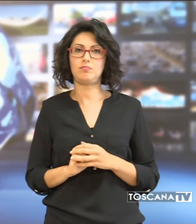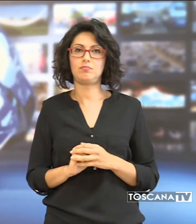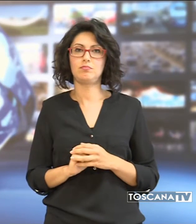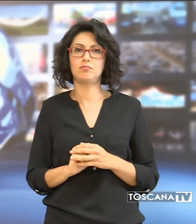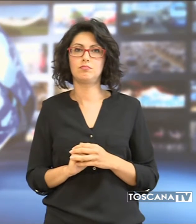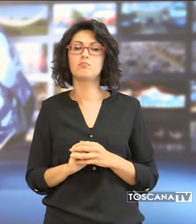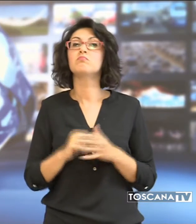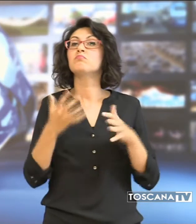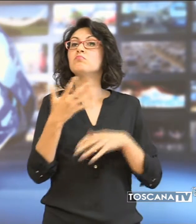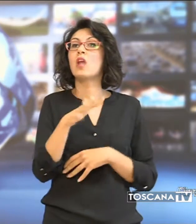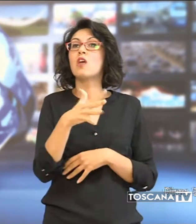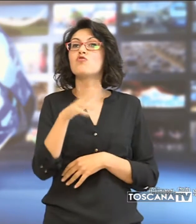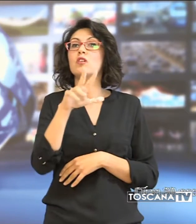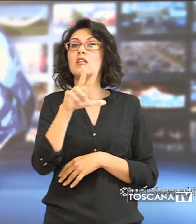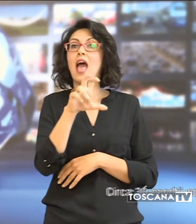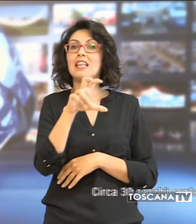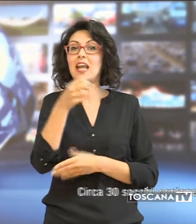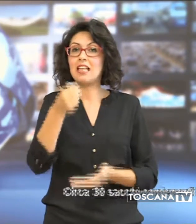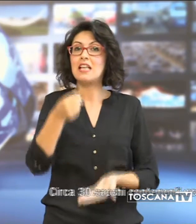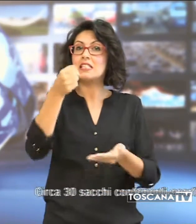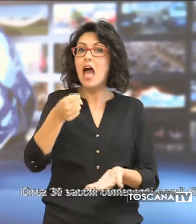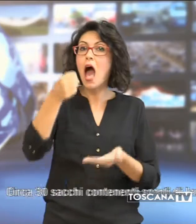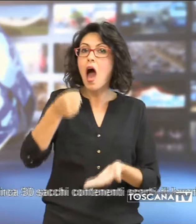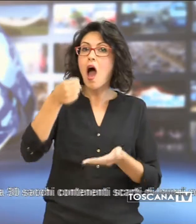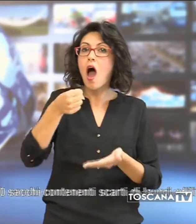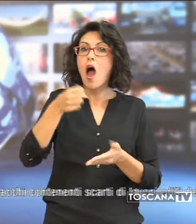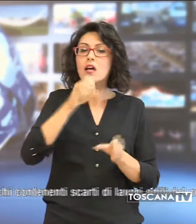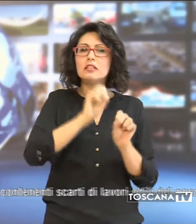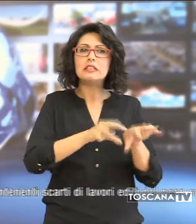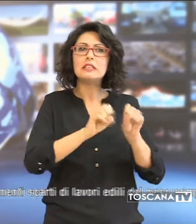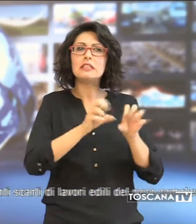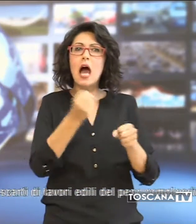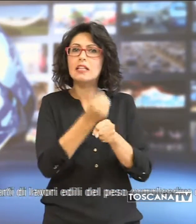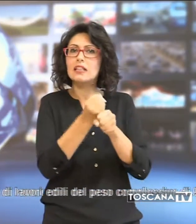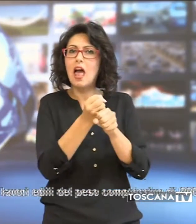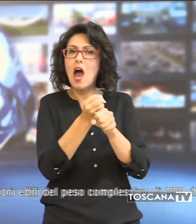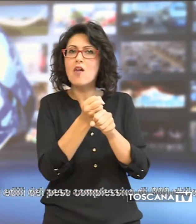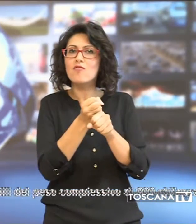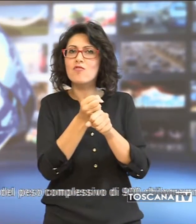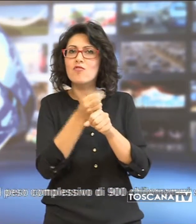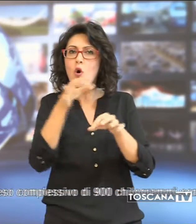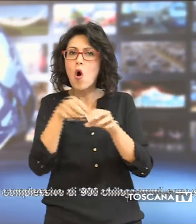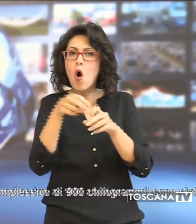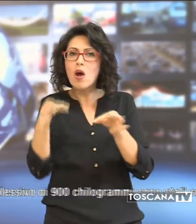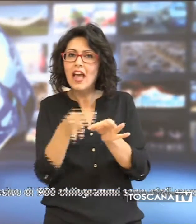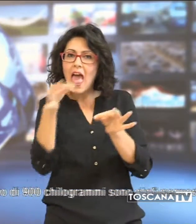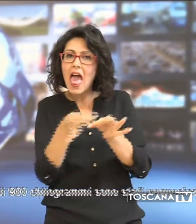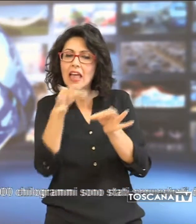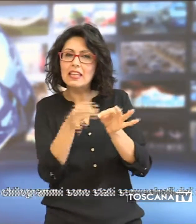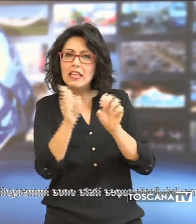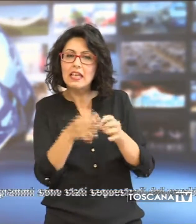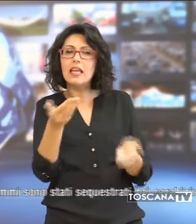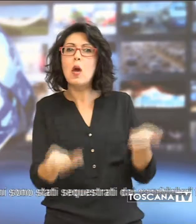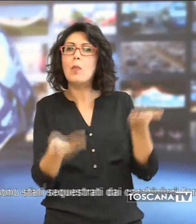Circa 30 sacchi contenente scarti di lavori edili del peso complessivo di